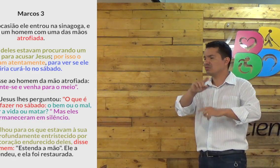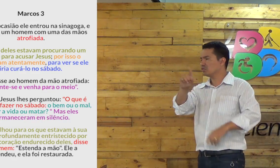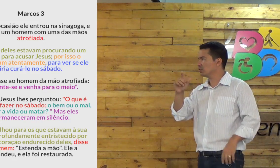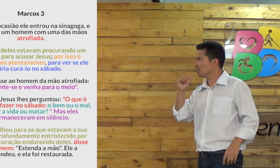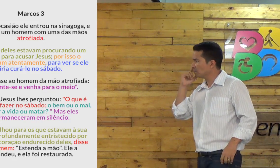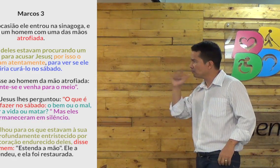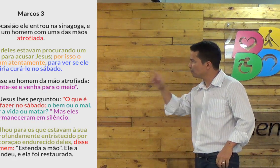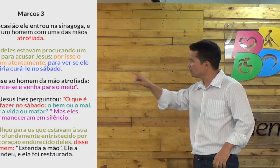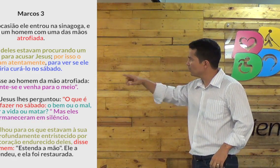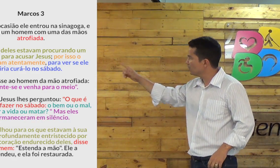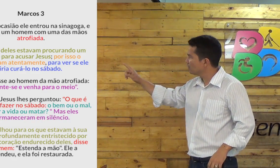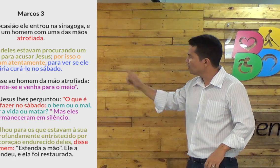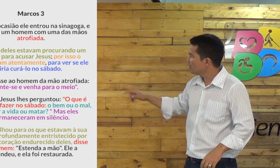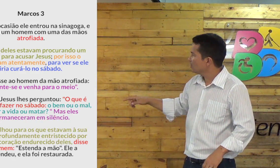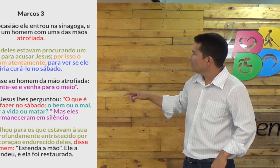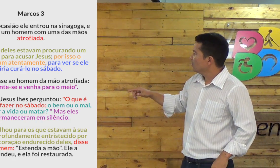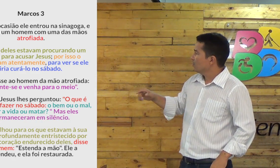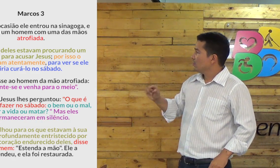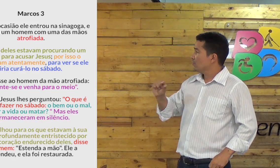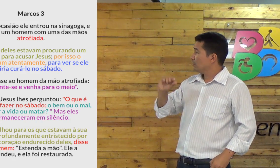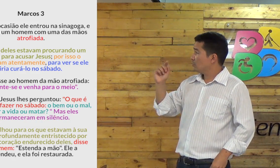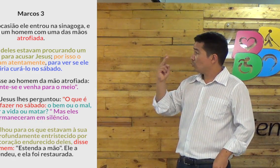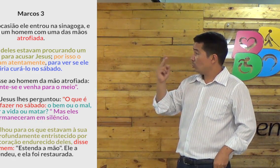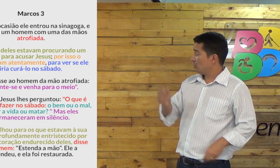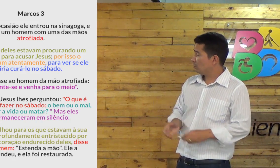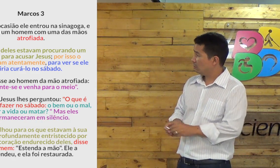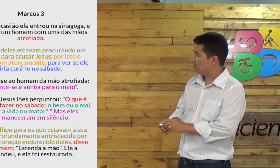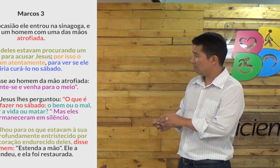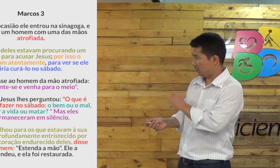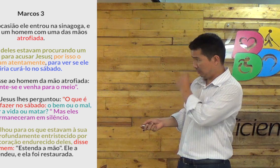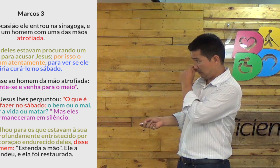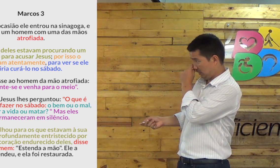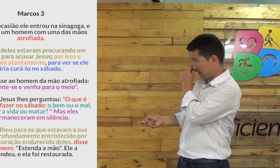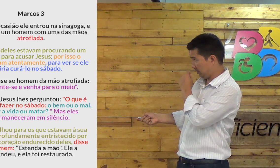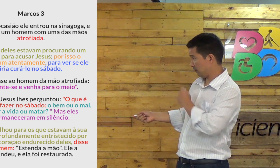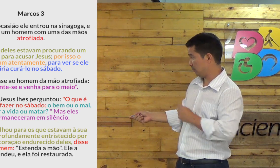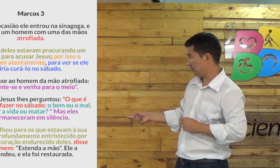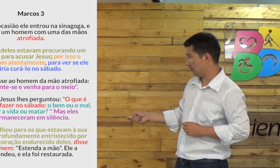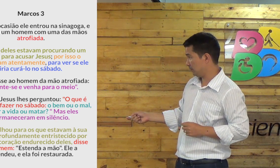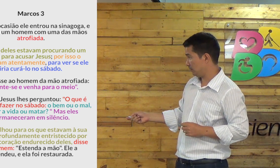Ali os versículos são divididos em várias cores. Para que a possa estudar por partes, né?